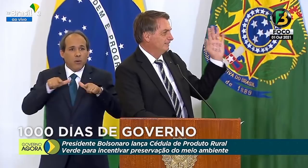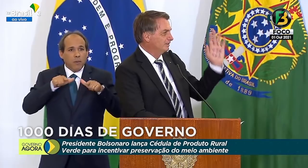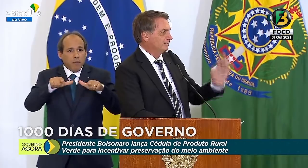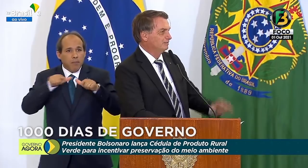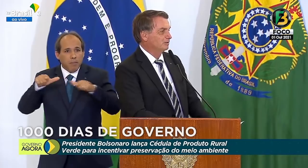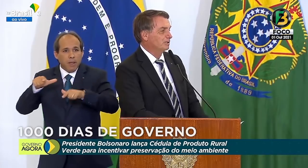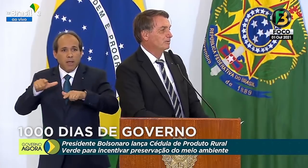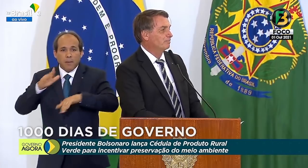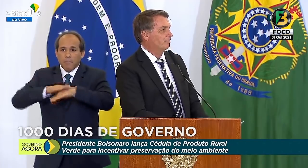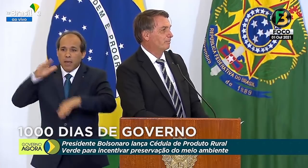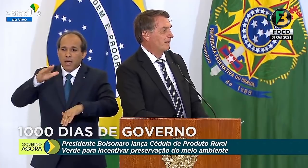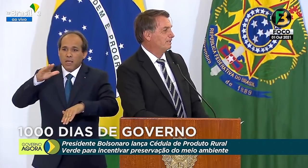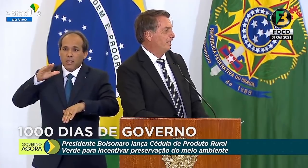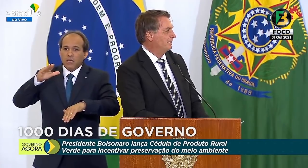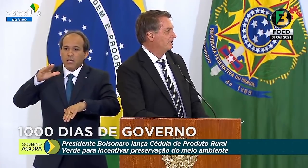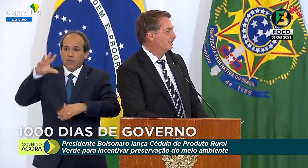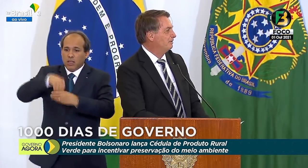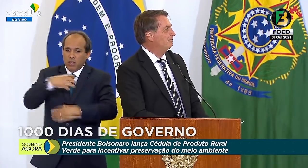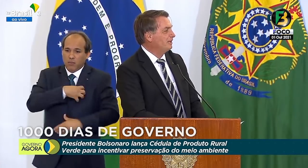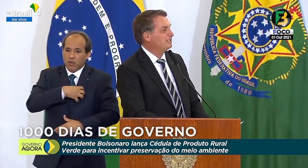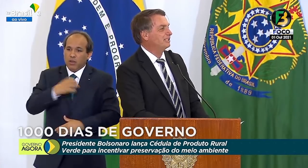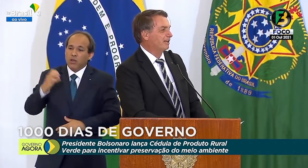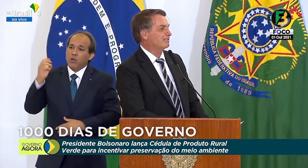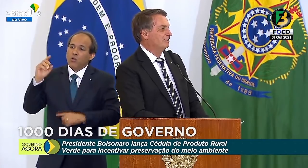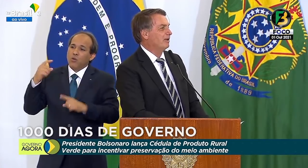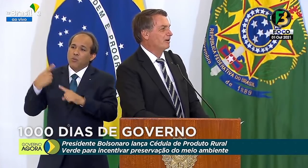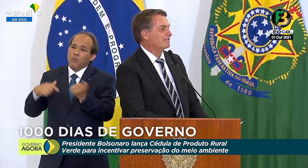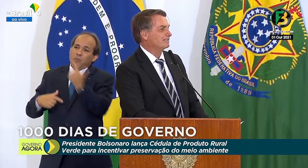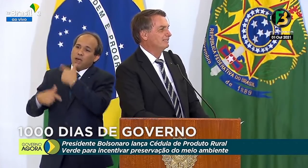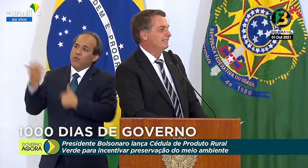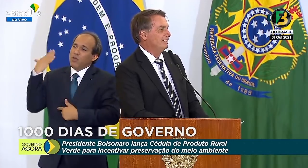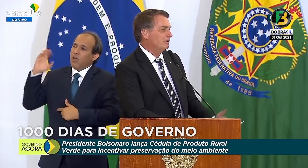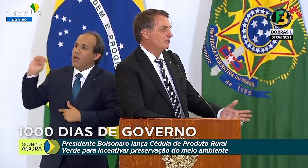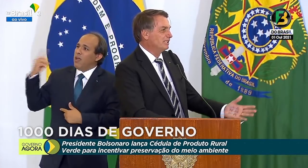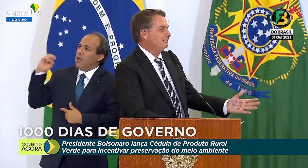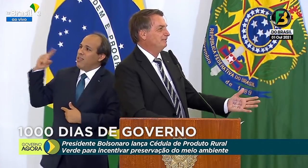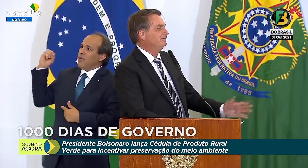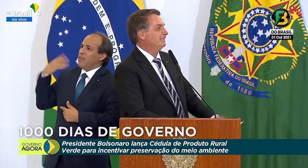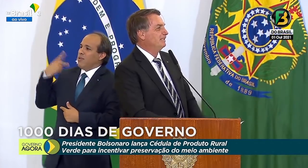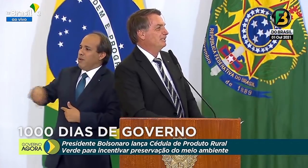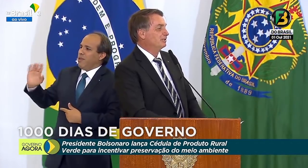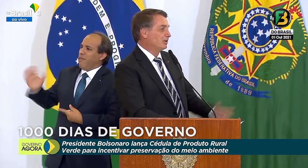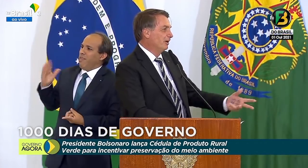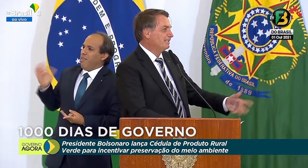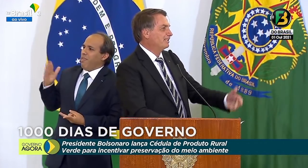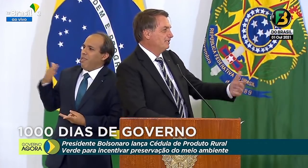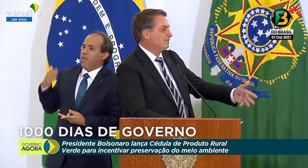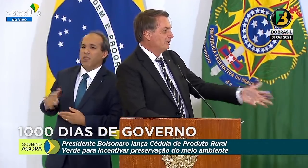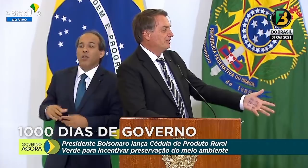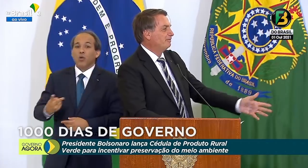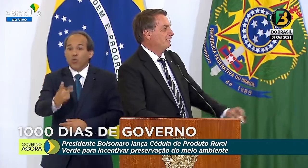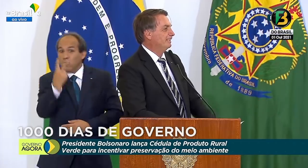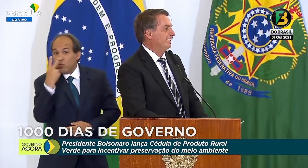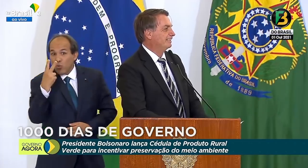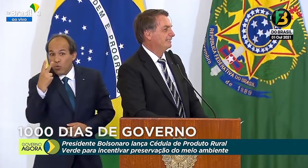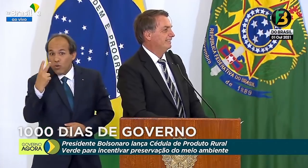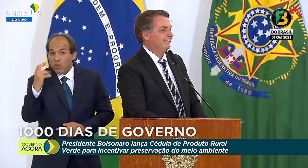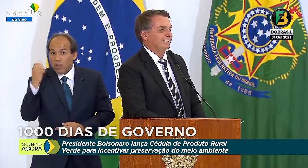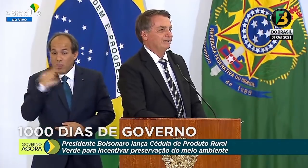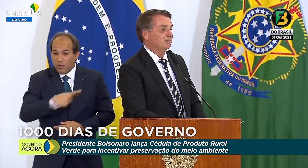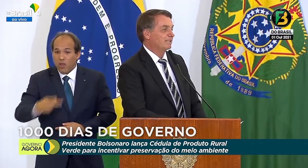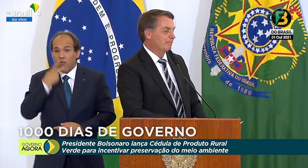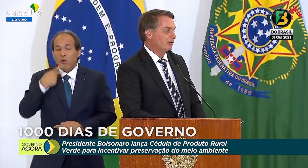do que presidentes em 20 anos anteriores. Inclusive, dois que diziam defender